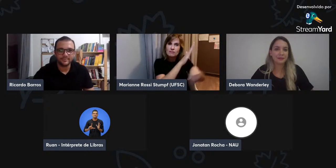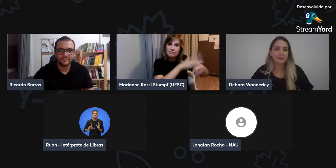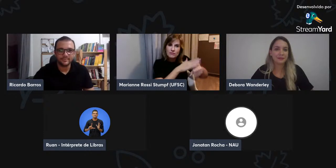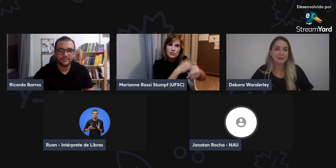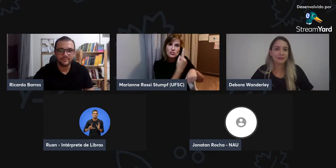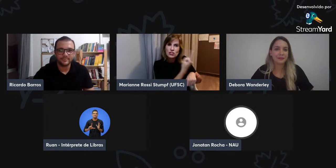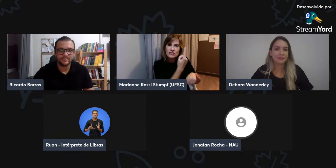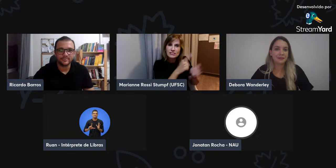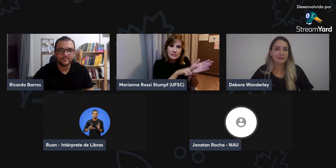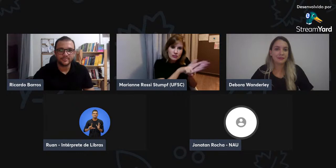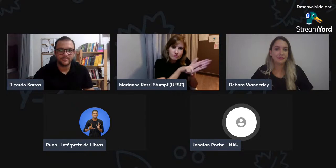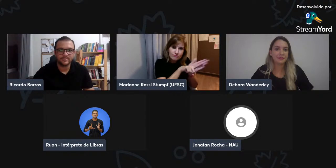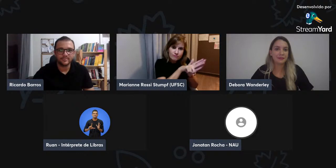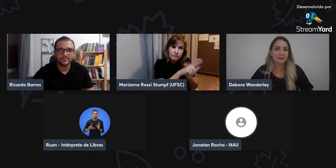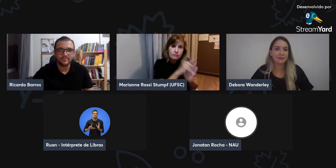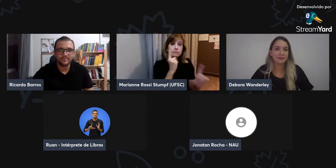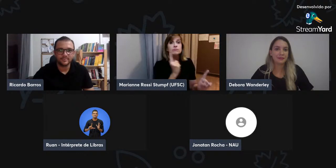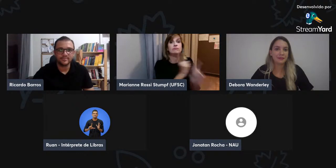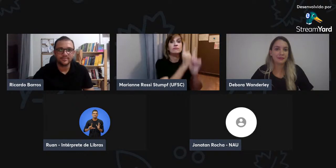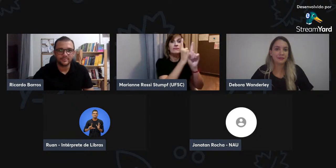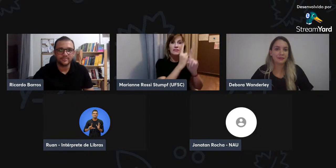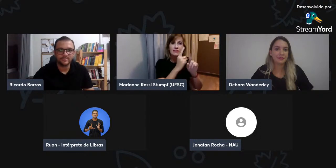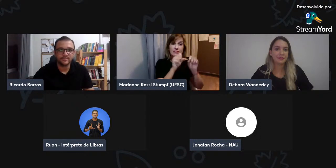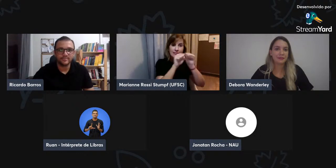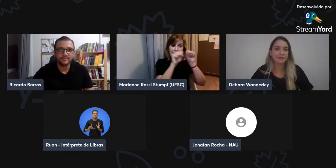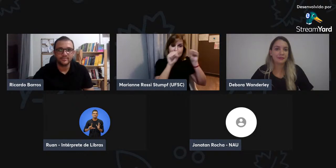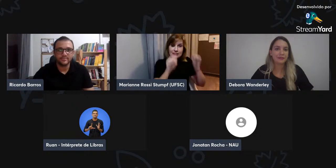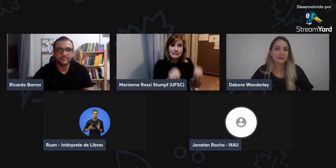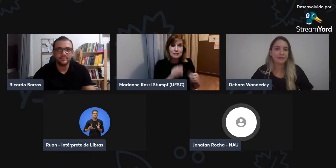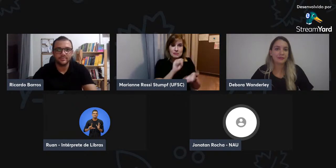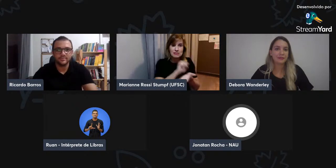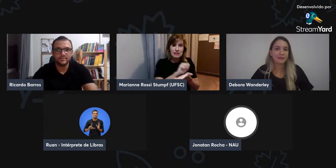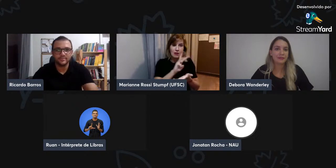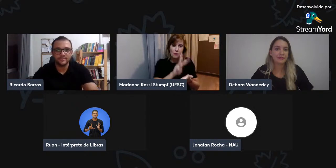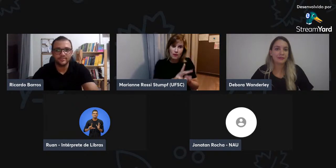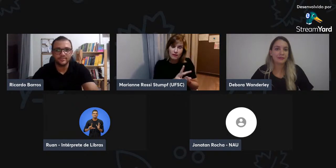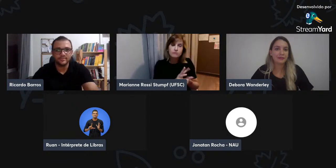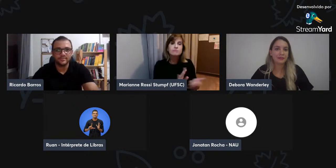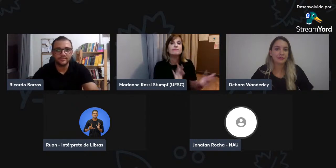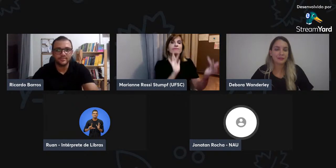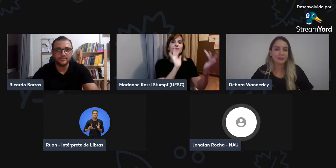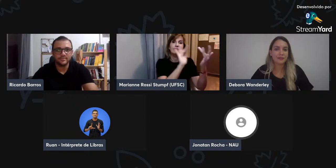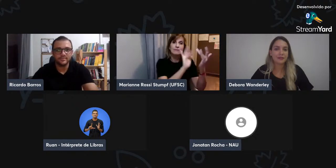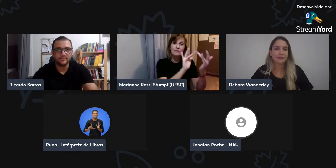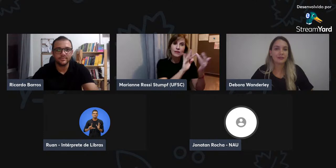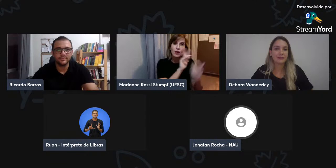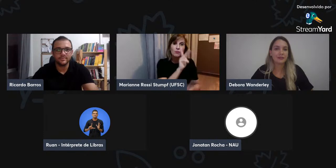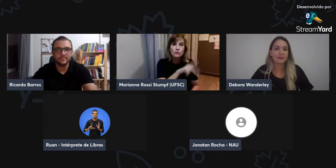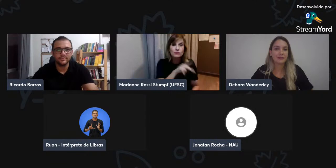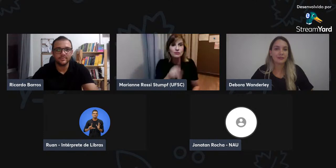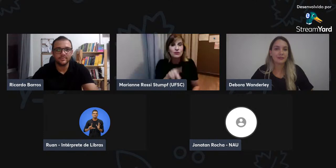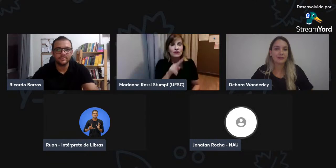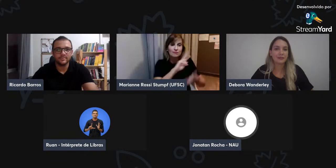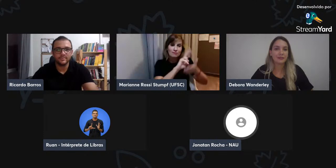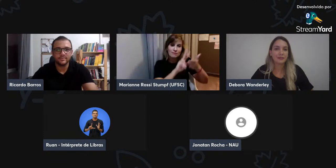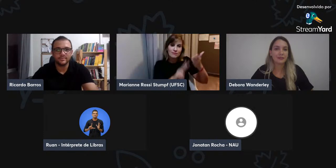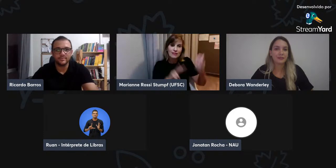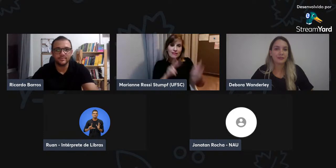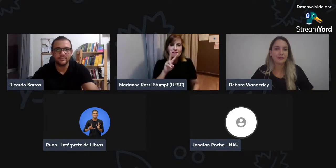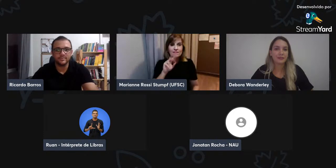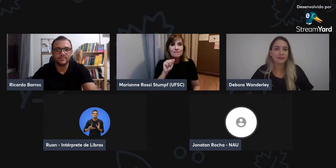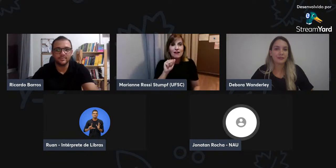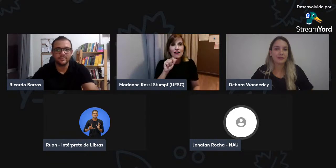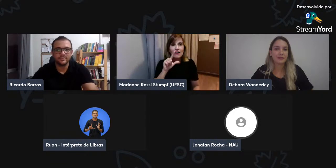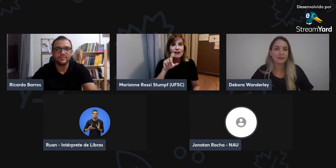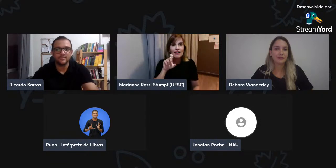Então, não dava muita credibilidade, né? Mas... Até que eu encontrei o sistema de escrita de sinais, né?